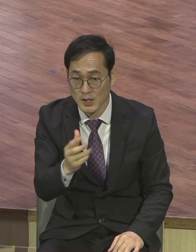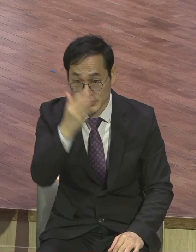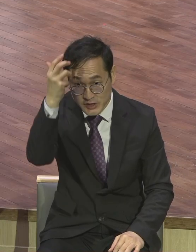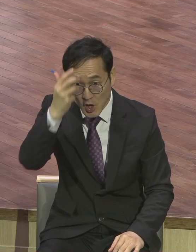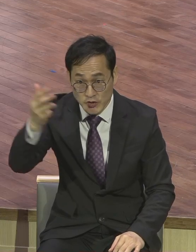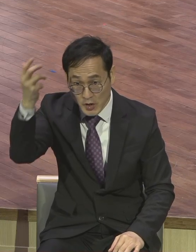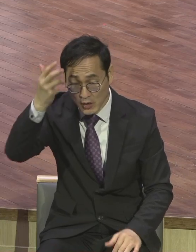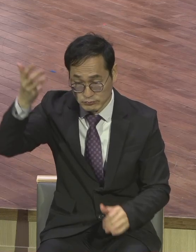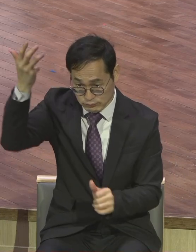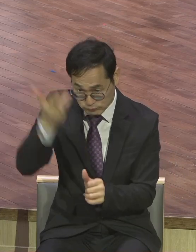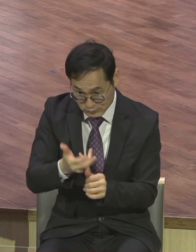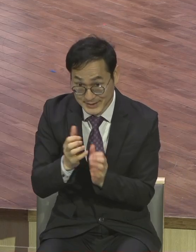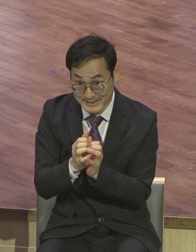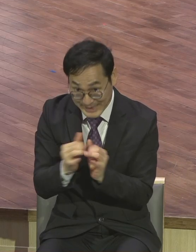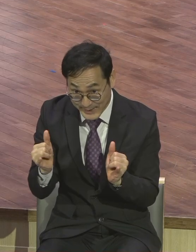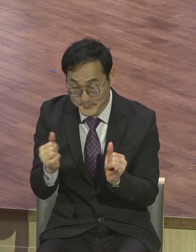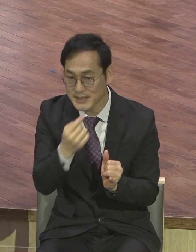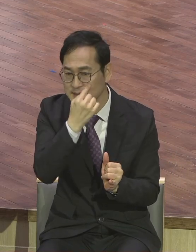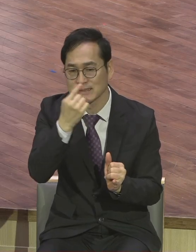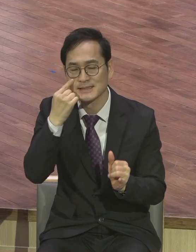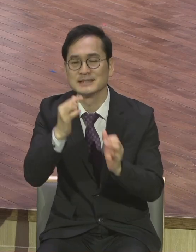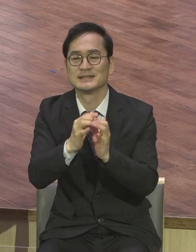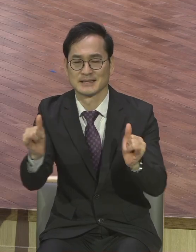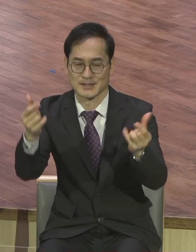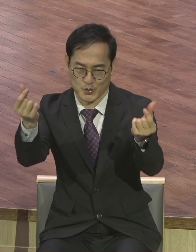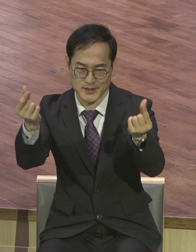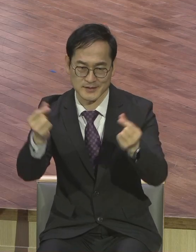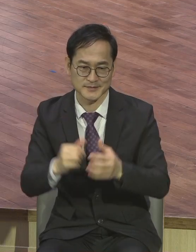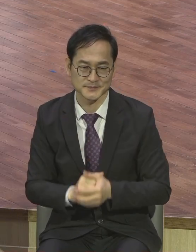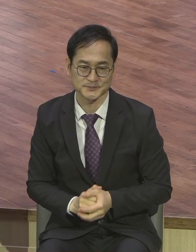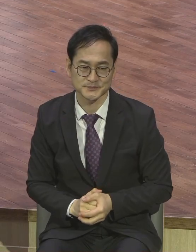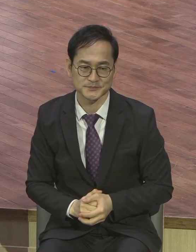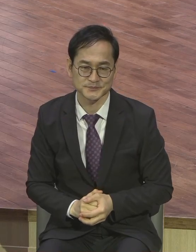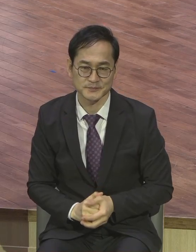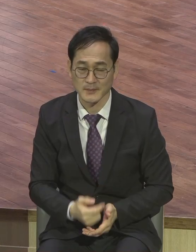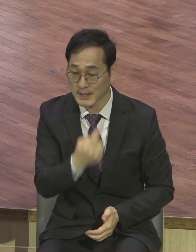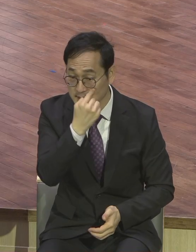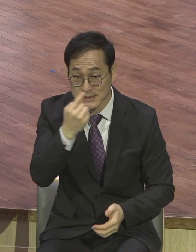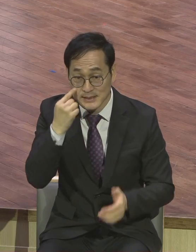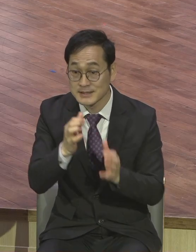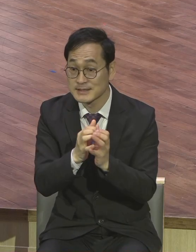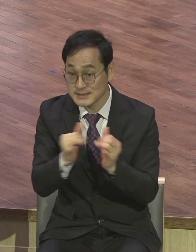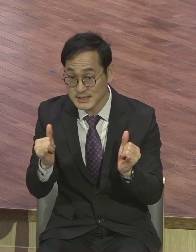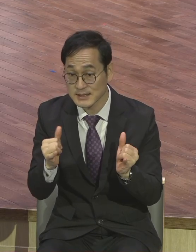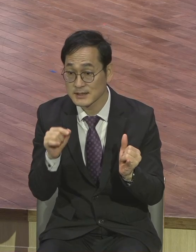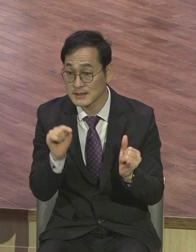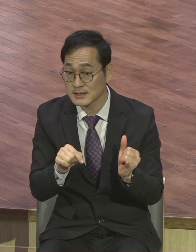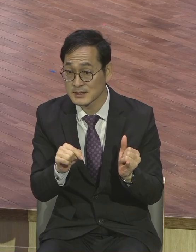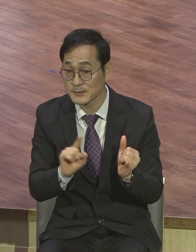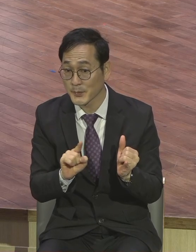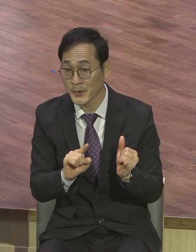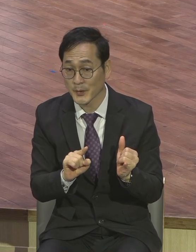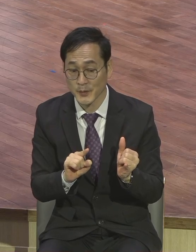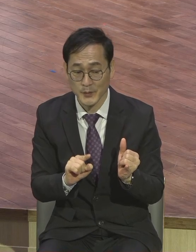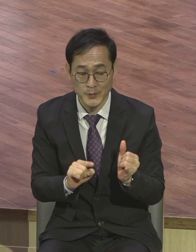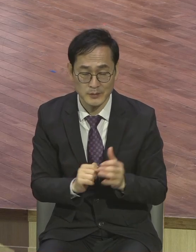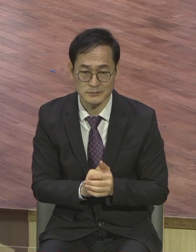정인이 되는 삶이에요. 정인되는 삶. 정인되는 삶을 살아라고 여름 직장을 주고 사업장을 주고